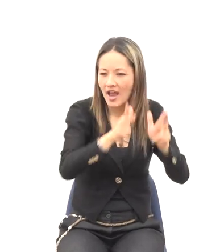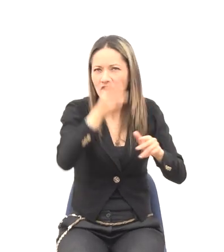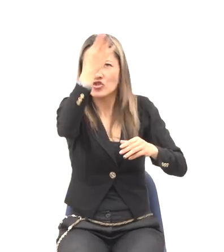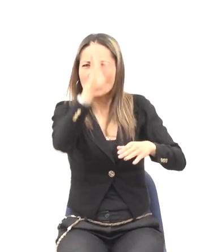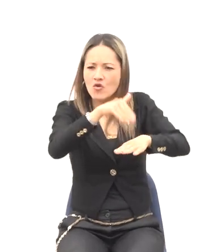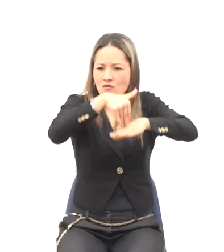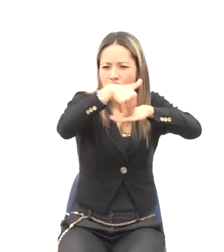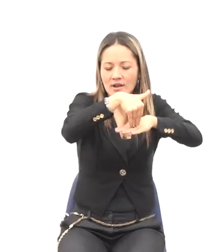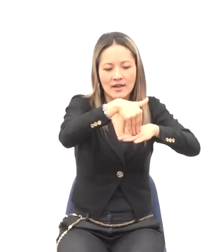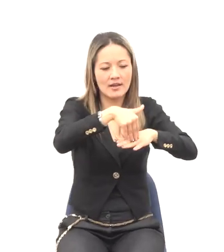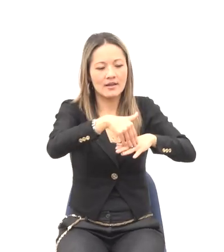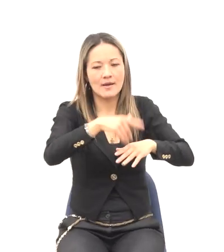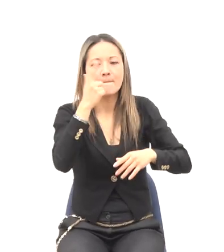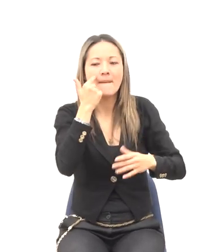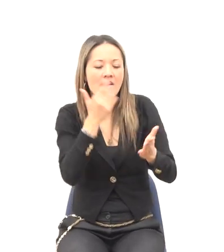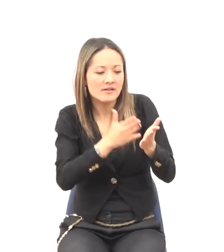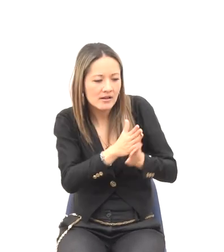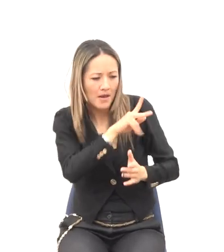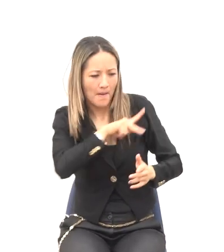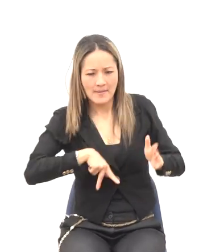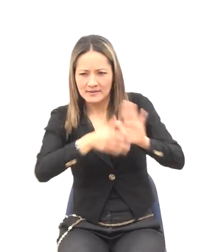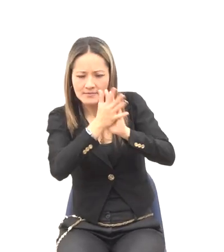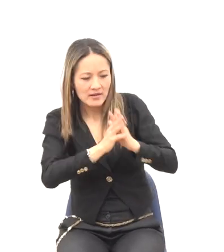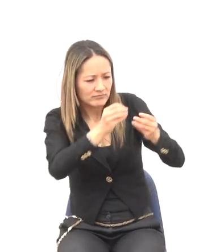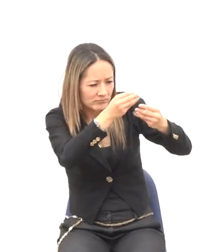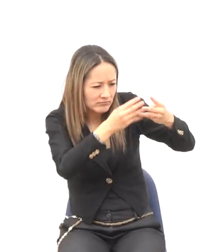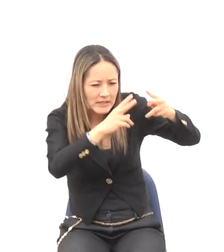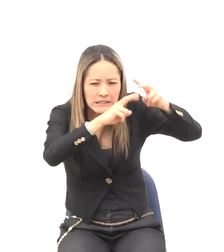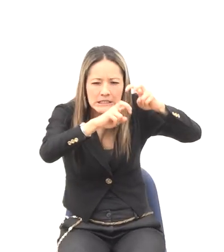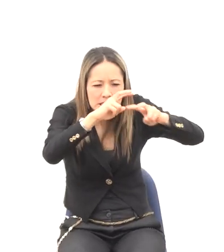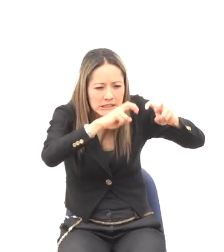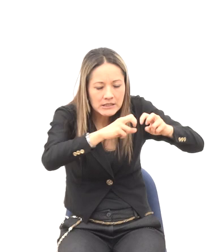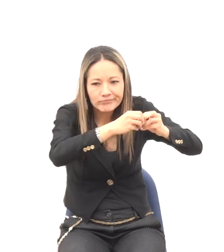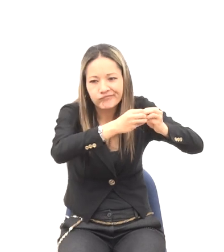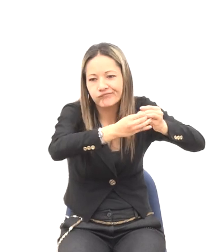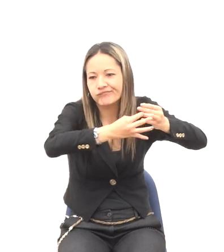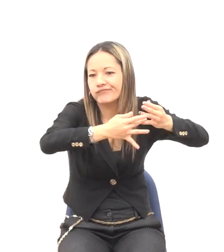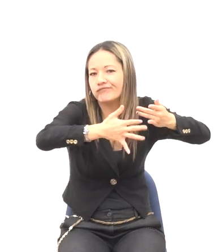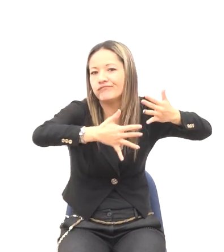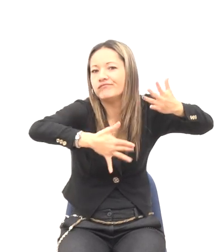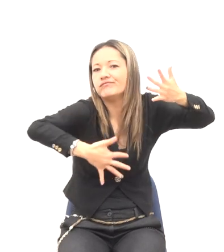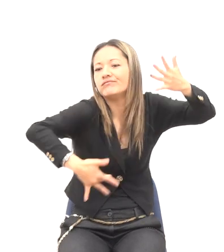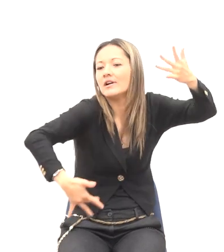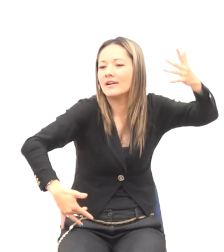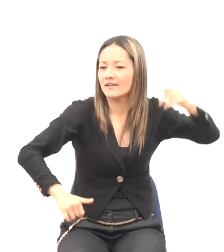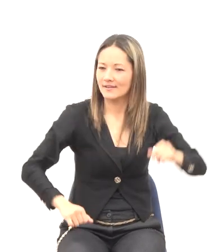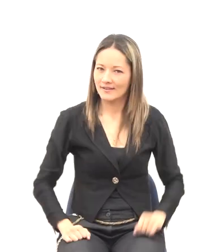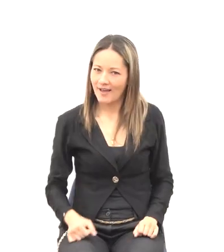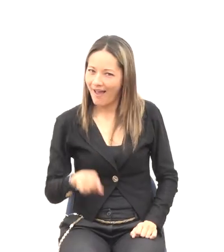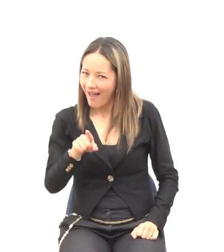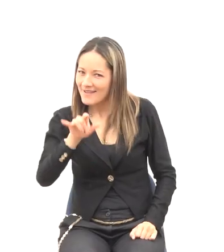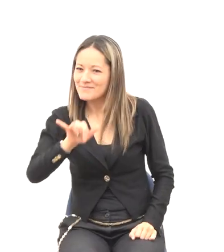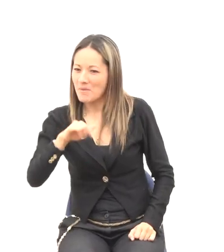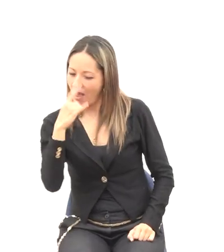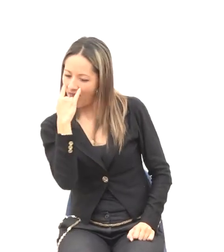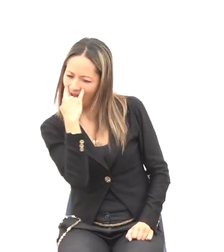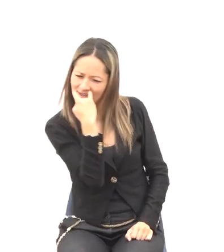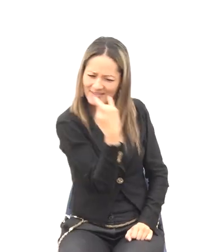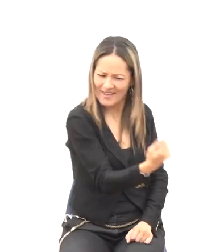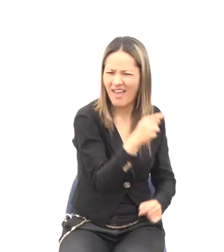Créame que no O sea No vamos a acabar Nunca Que por eso Fue también El interés mío En decir ¿Pero qué significa Ese